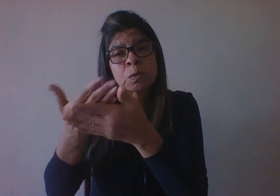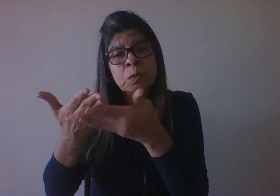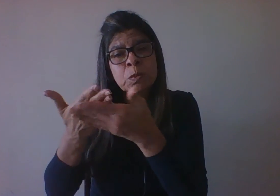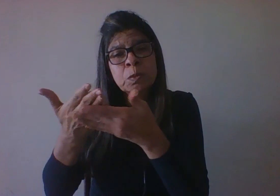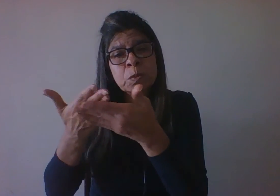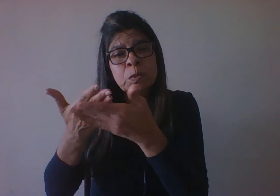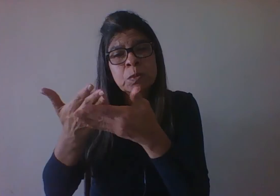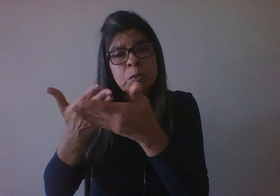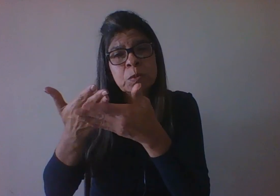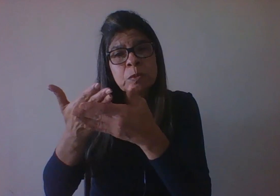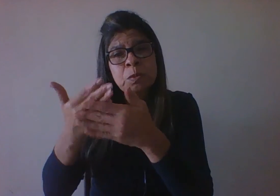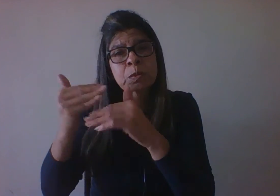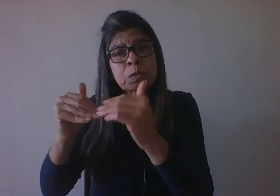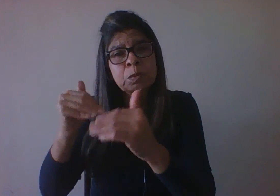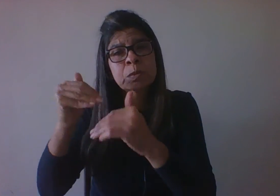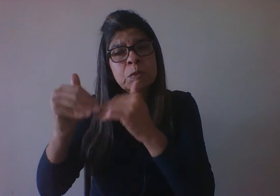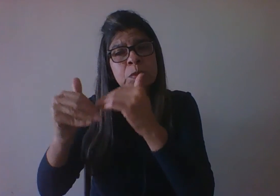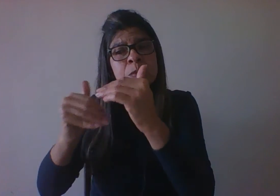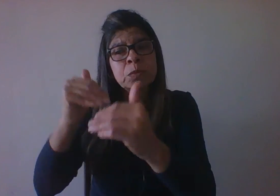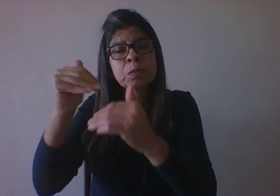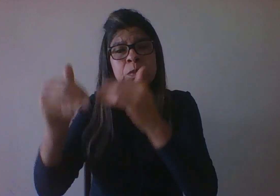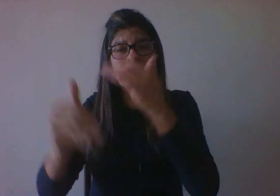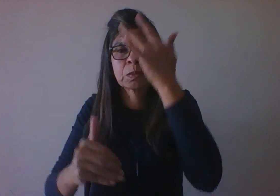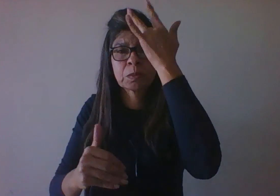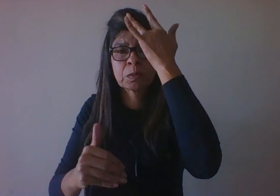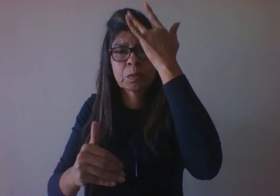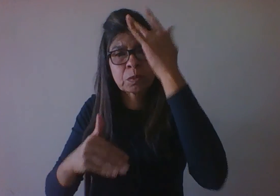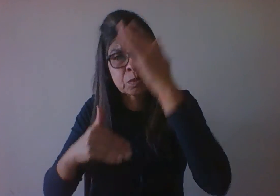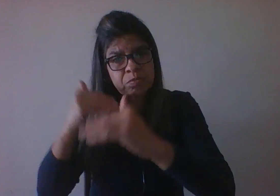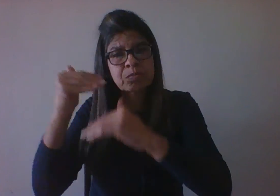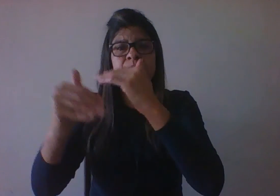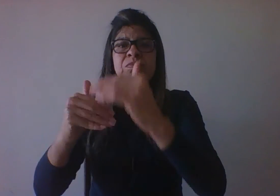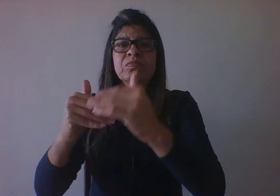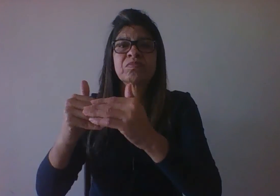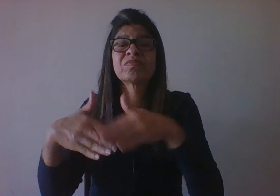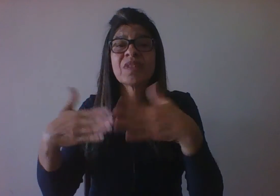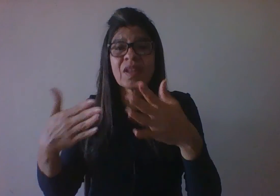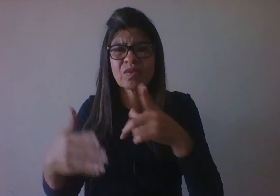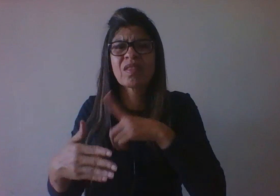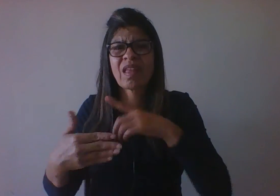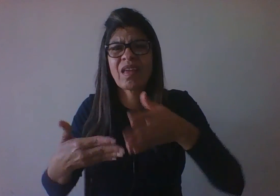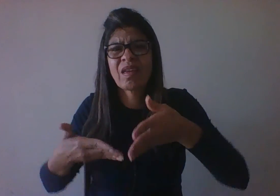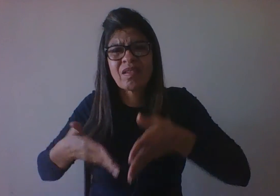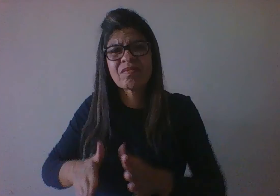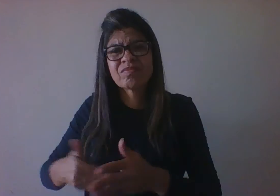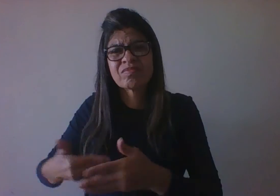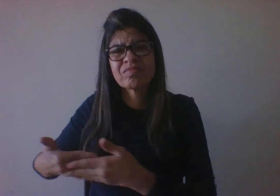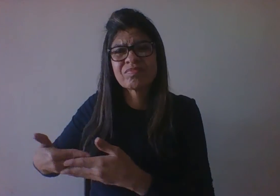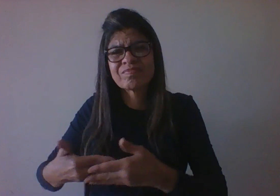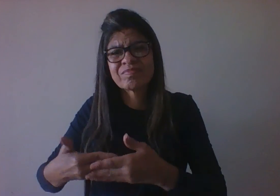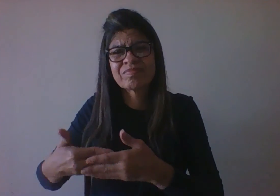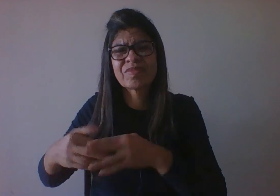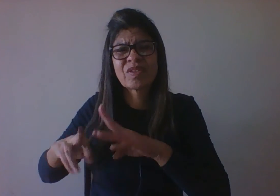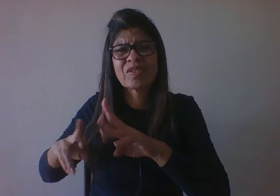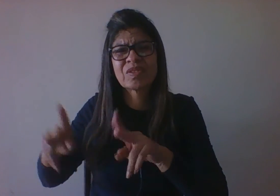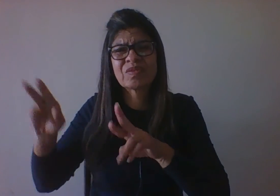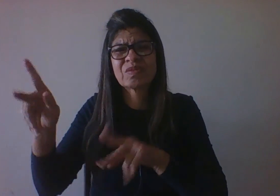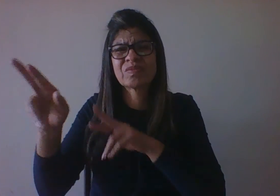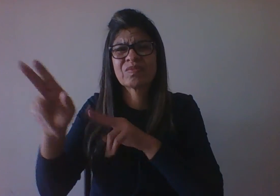ou se desenvolver. Ou seja, existem variações no entorno da média populacional, das